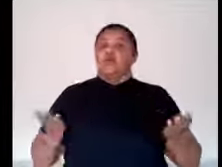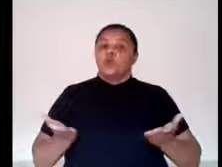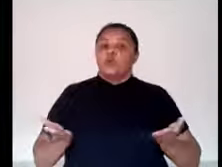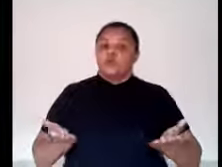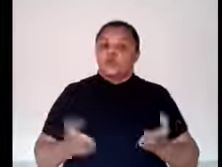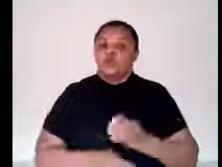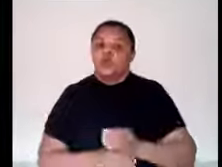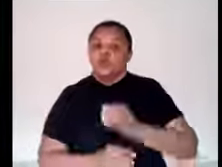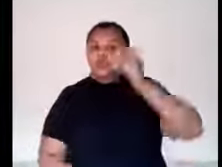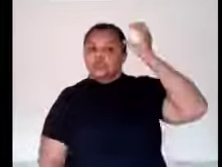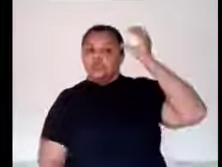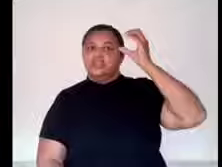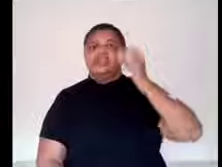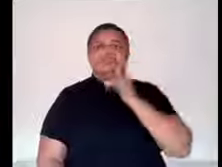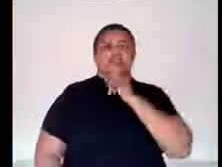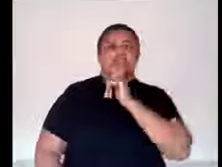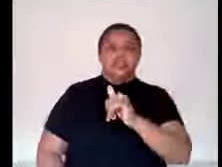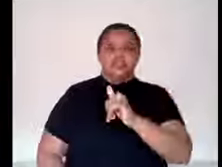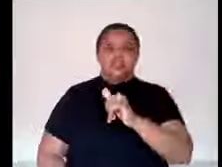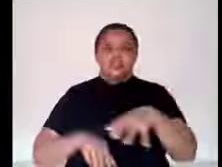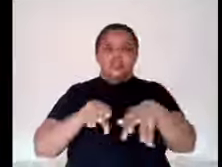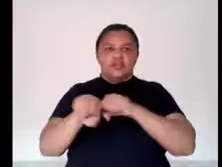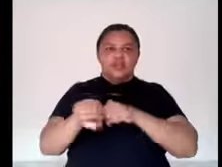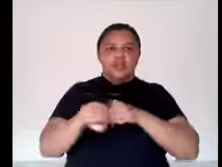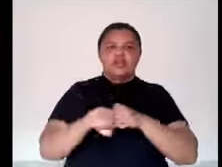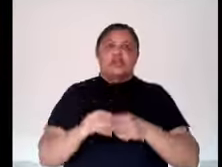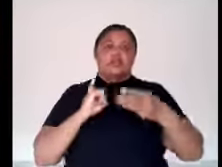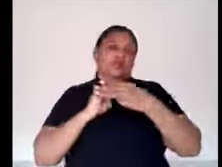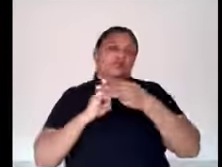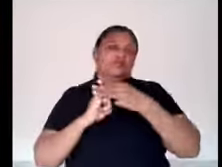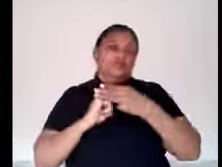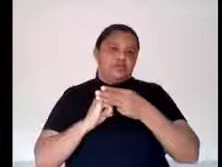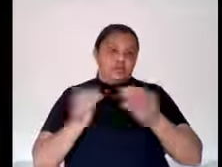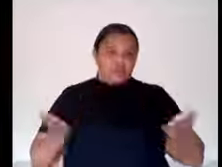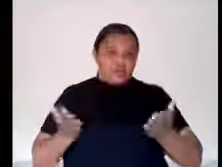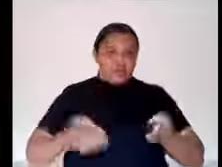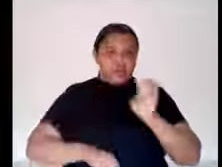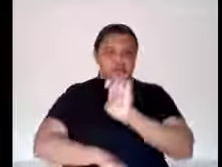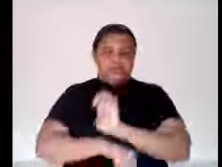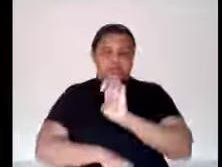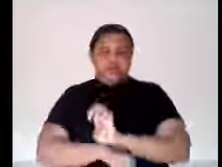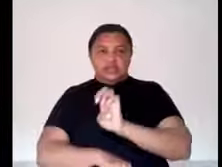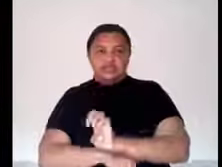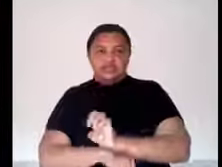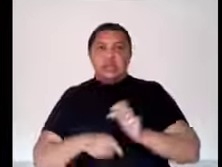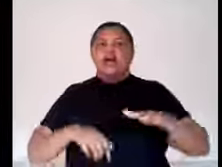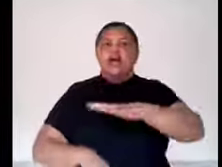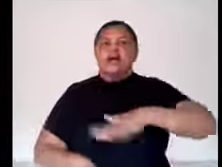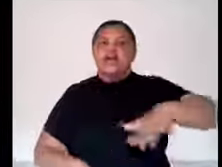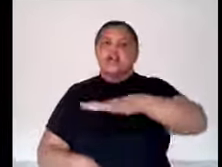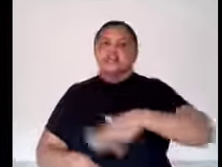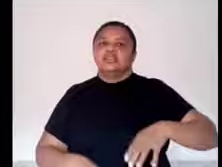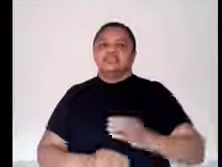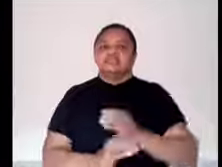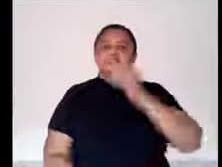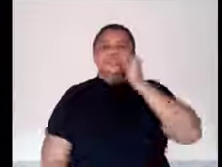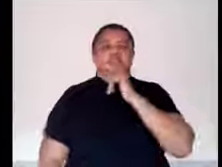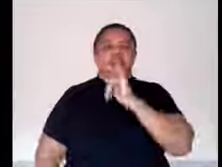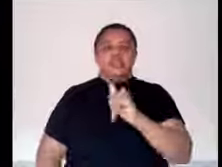engenharia elétrica e faço parte também da comunidade Meios M.A., que é um grupo independente que convoca, que